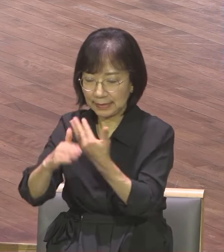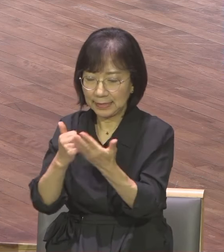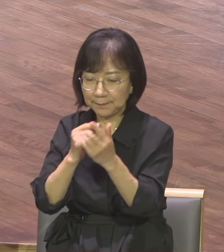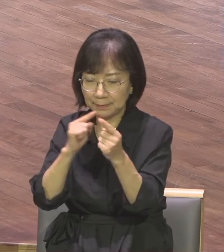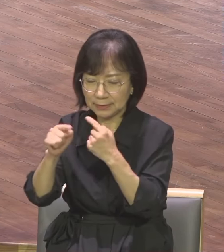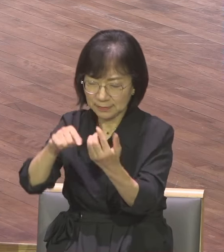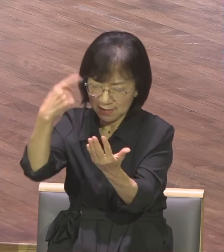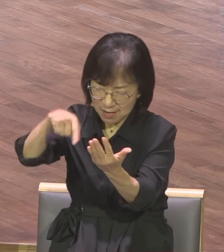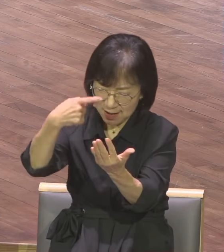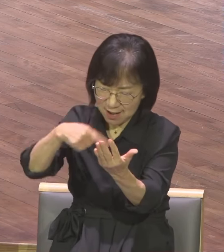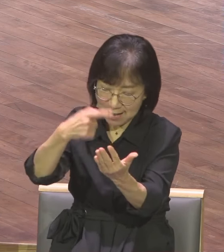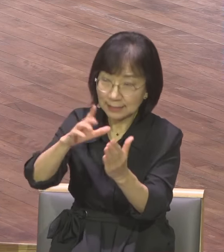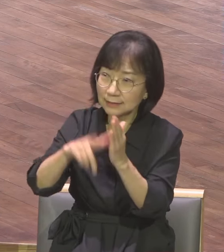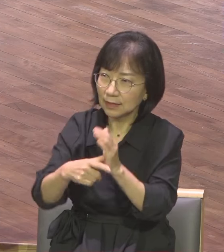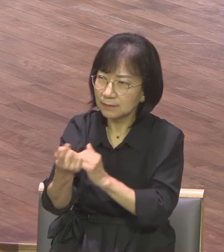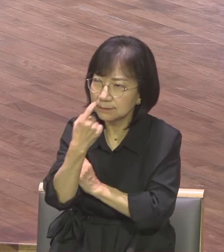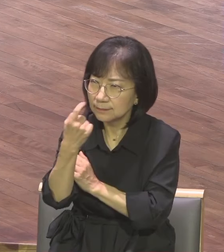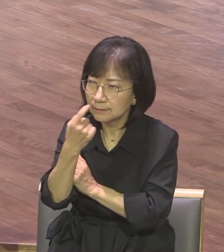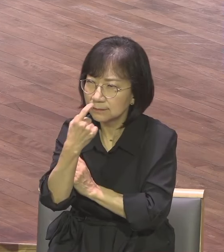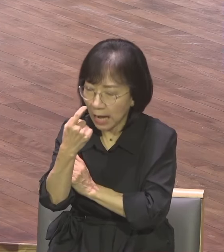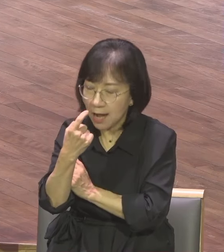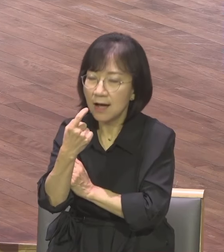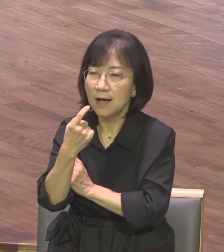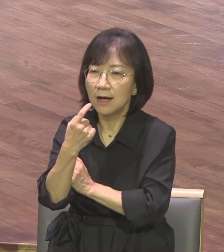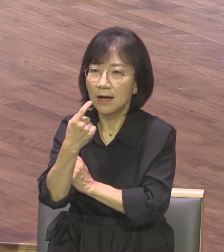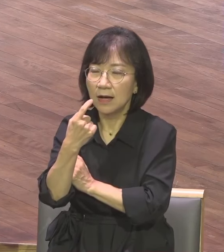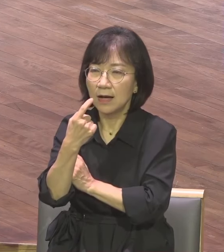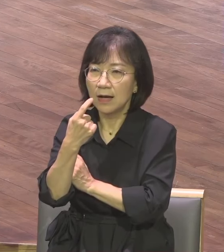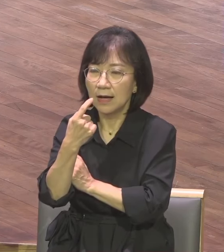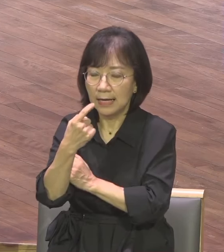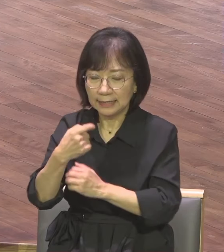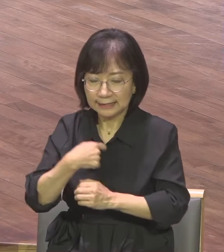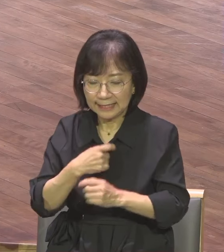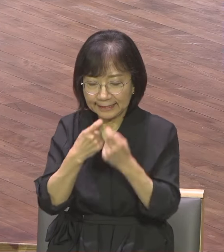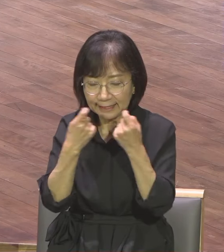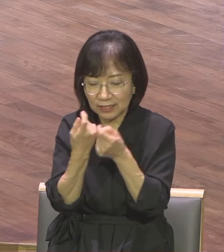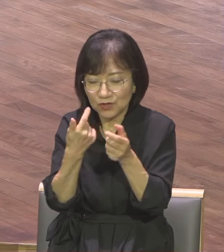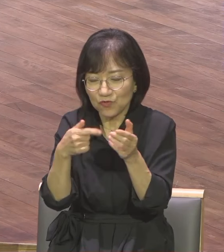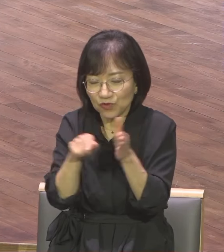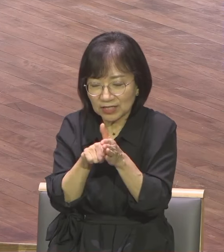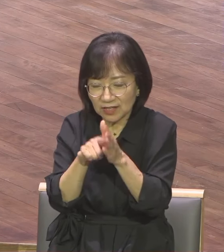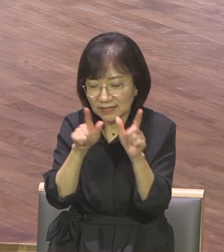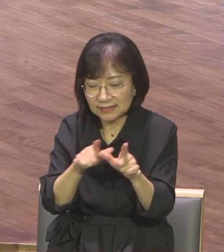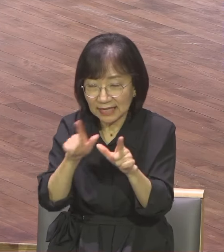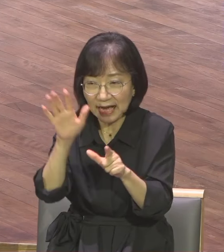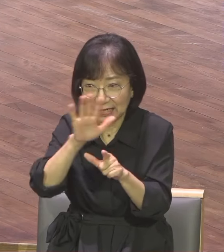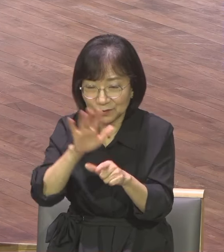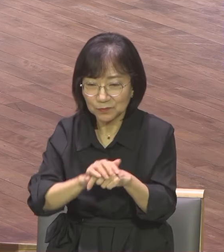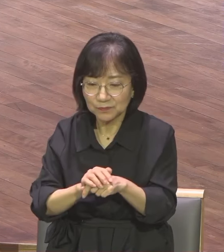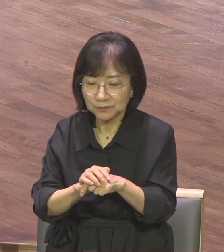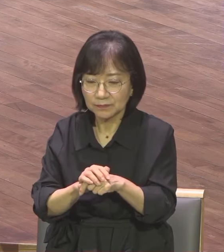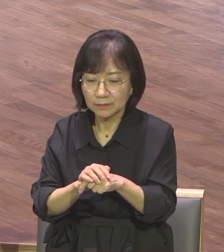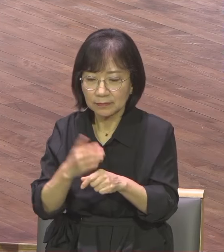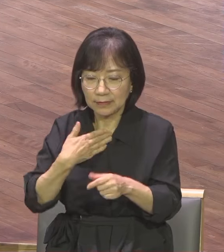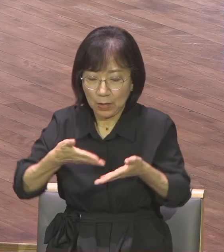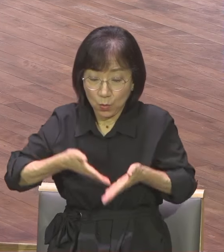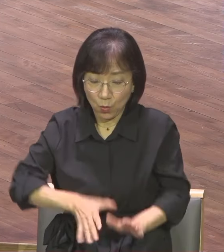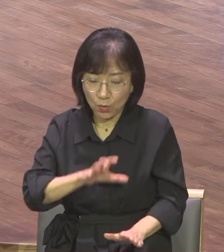무엇을 먹을까 마실까 입을까 나를 위해서 한 것이 아니라 내 고향에 가서 교회를 세운 거예요 내